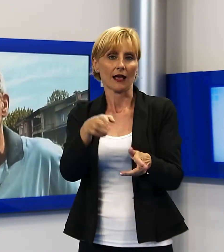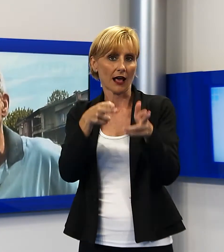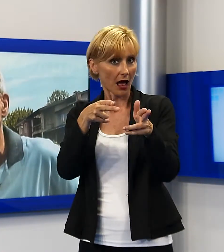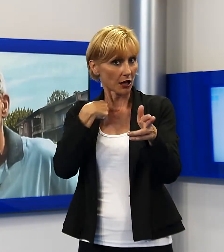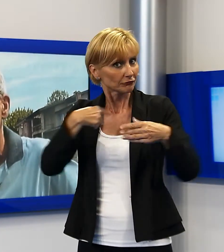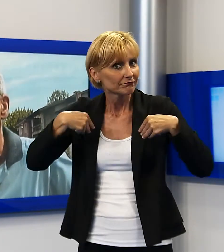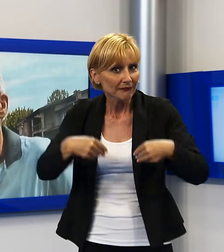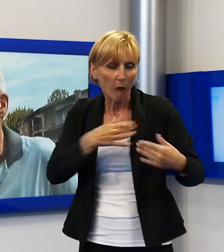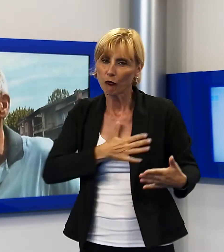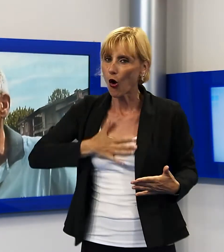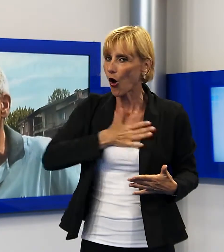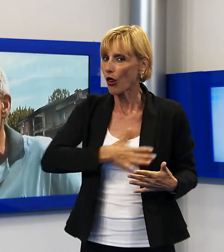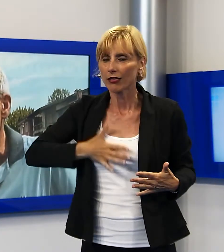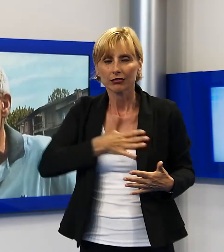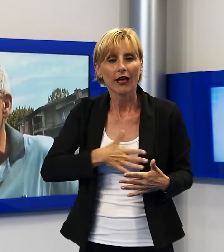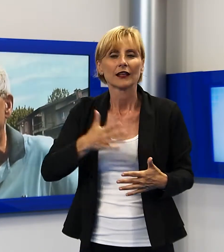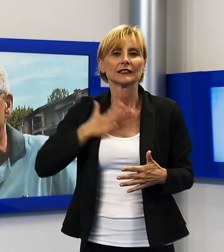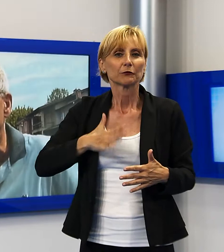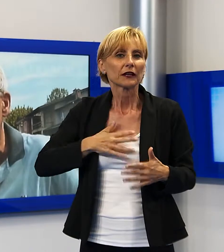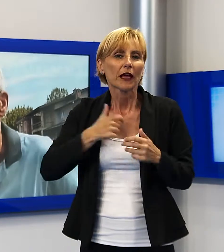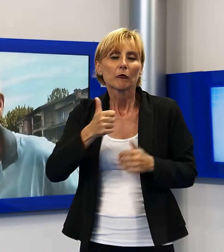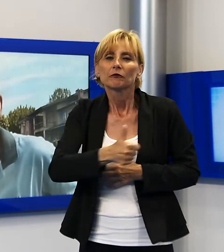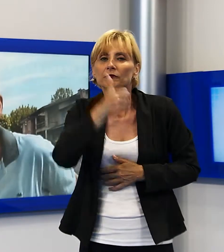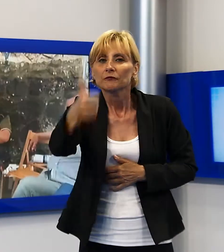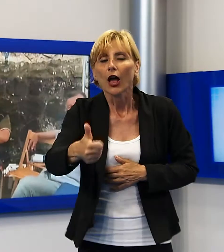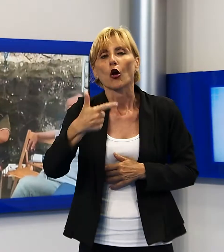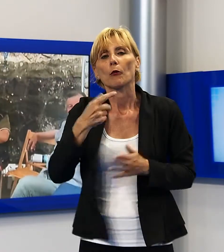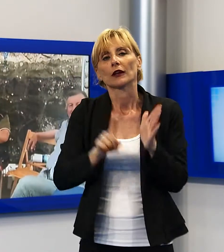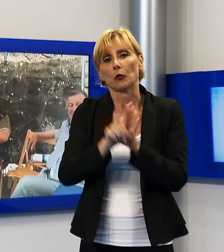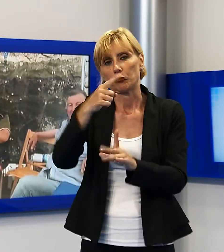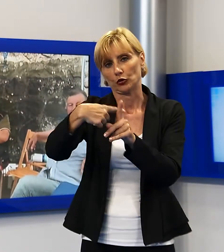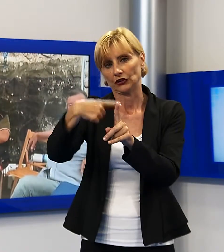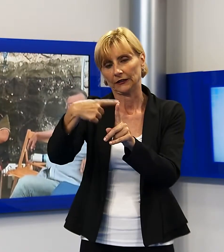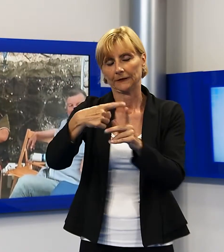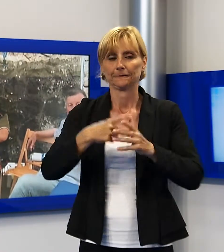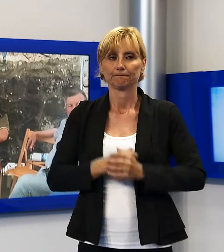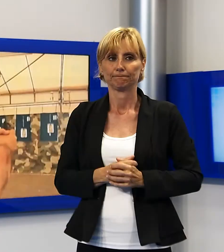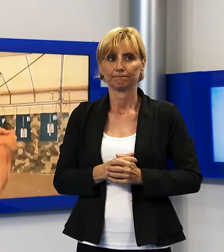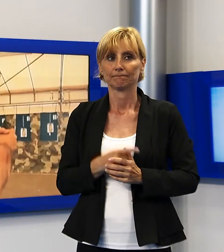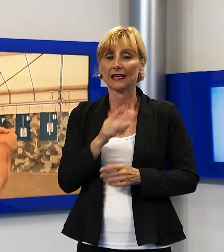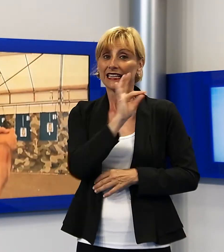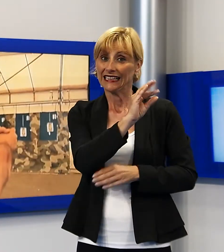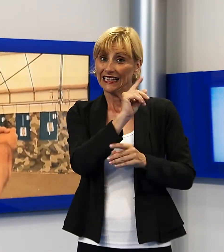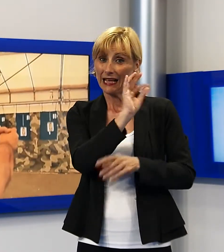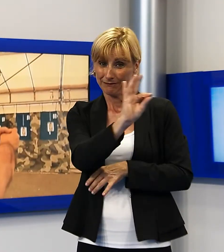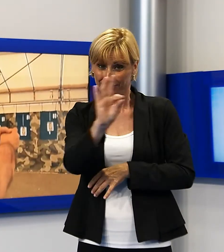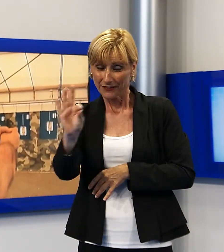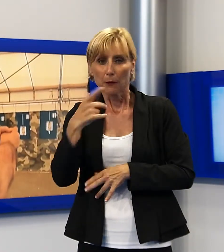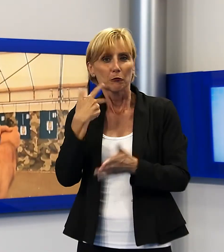per il buon andamento della caccia e dell'attività venatoria. La manifestazione è stata l'occasione per molti di trovare il tiro al bersaglio con